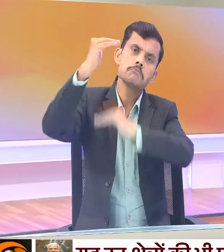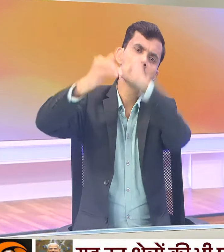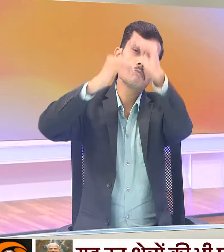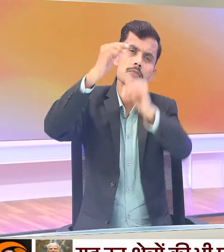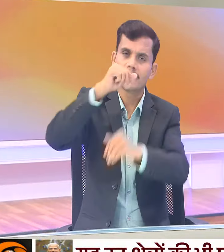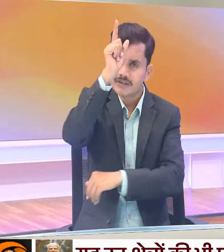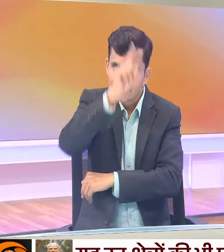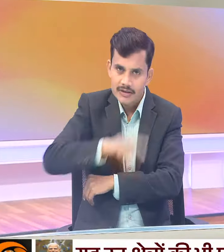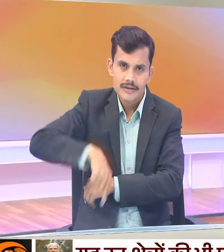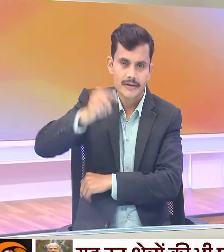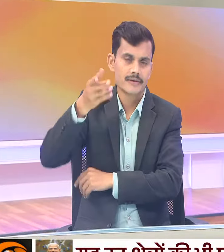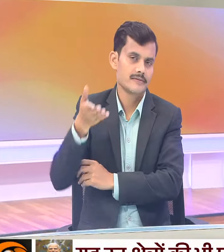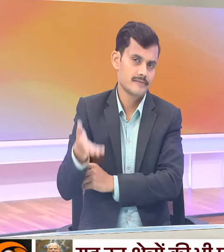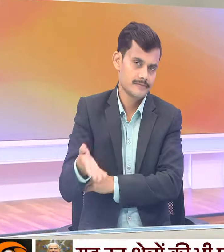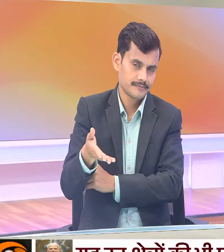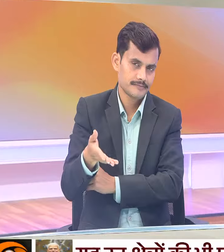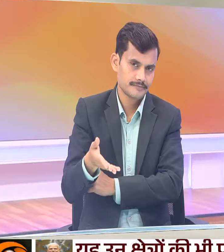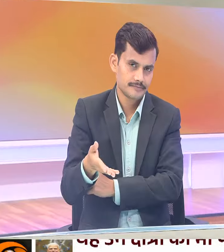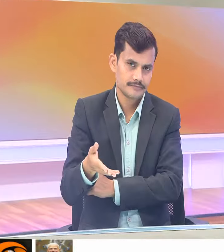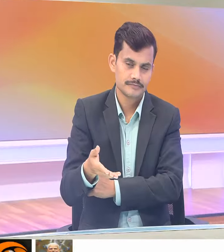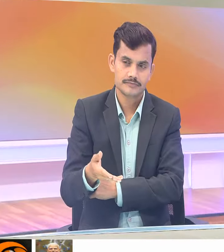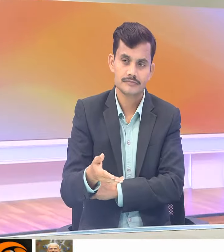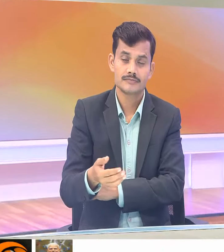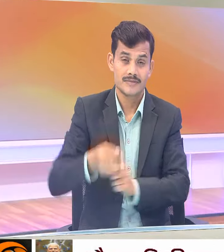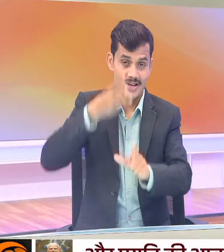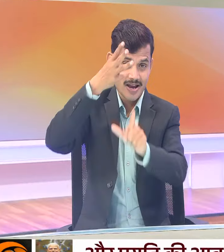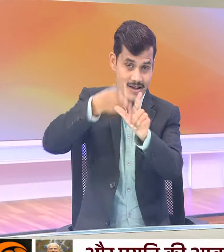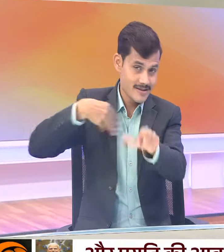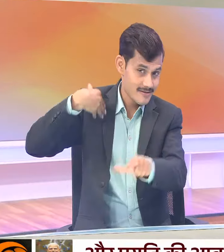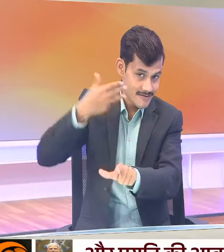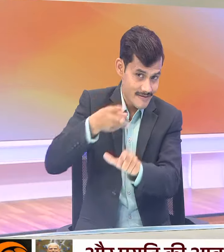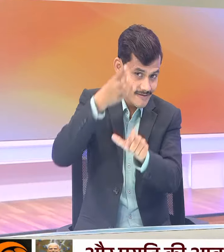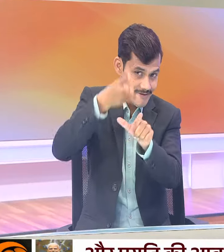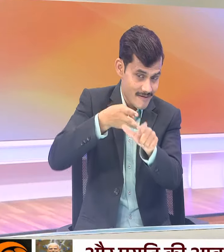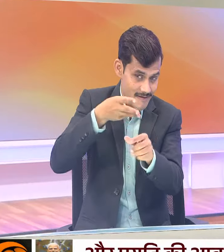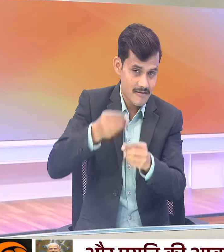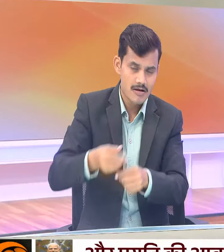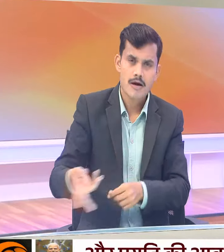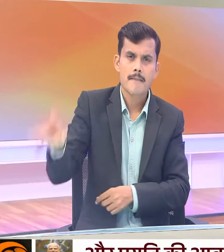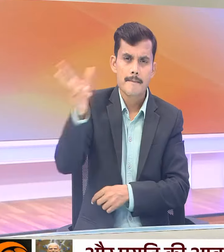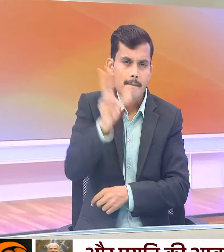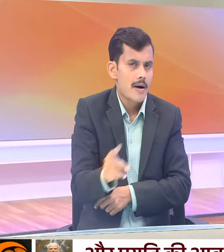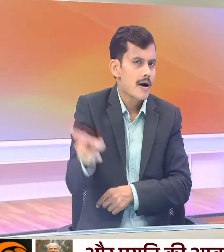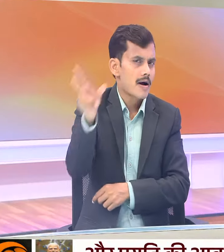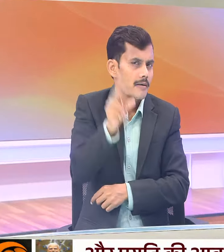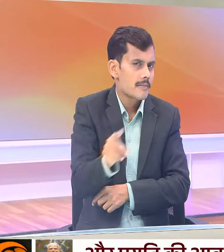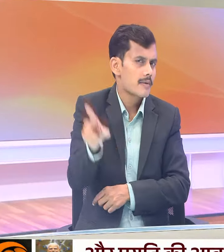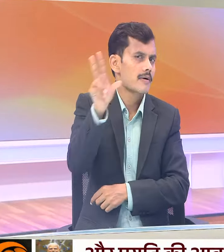वाला देश हैं। गत तीन वर्षों में लगातार